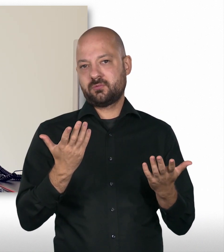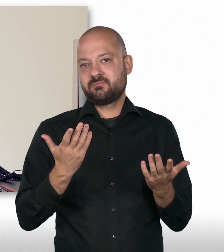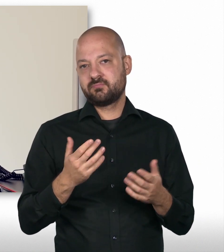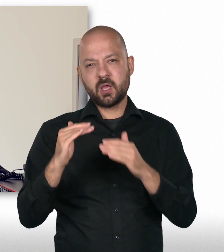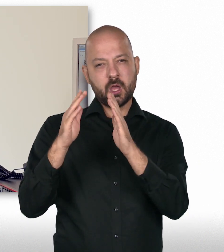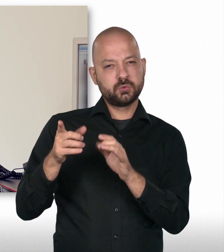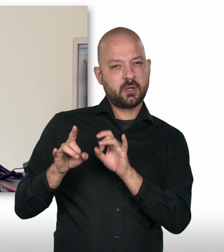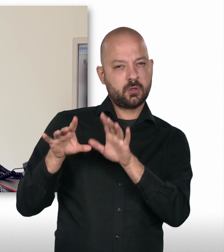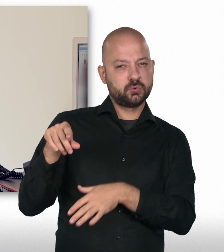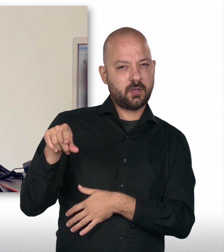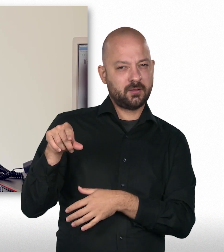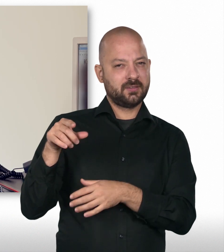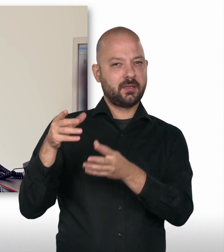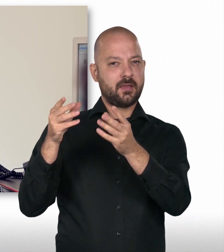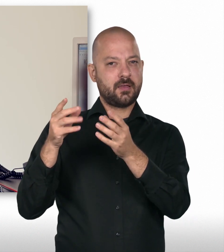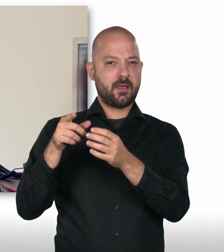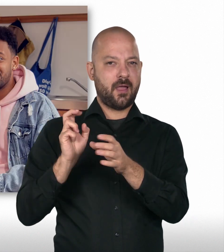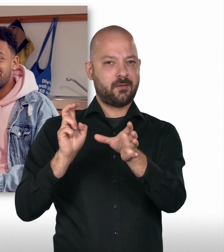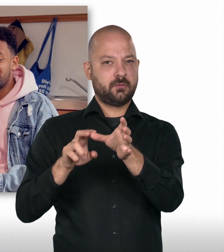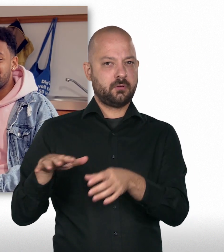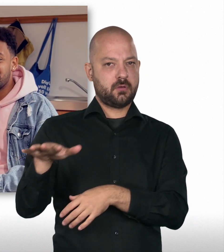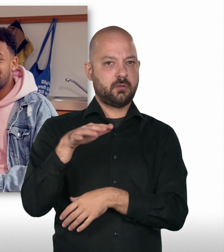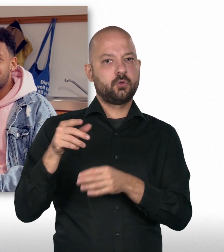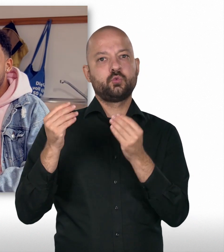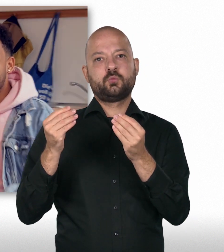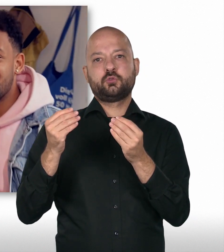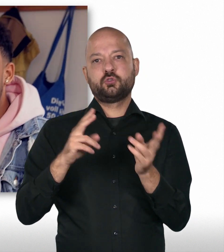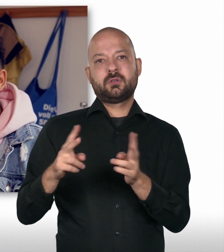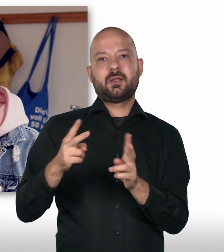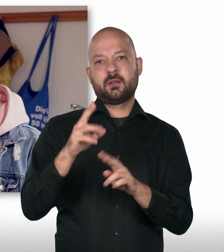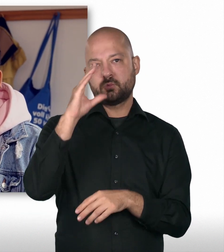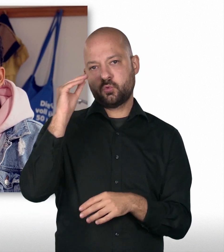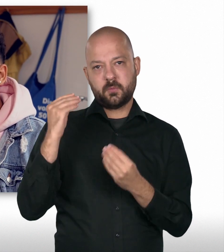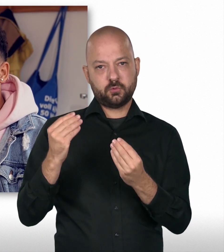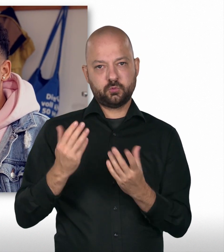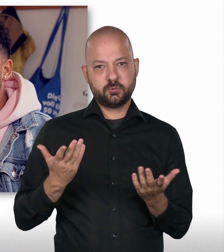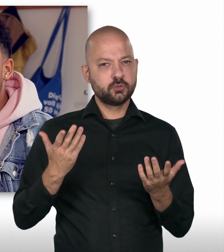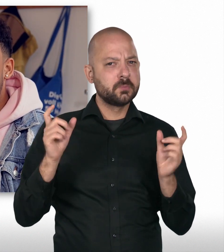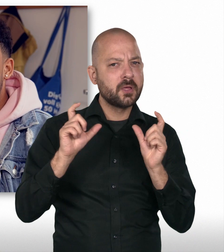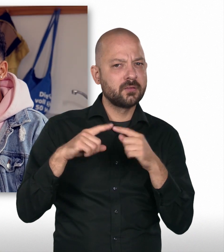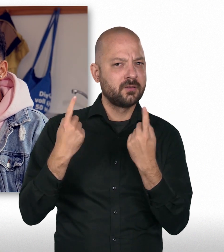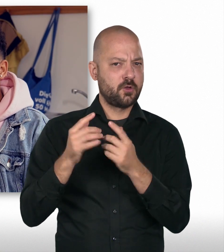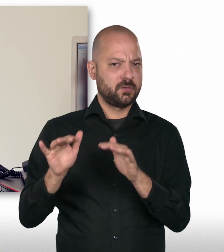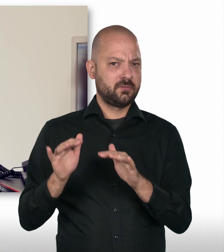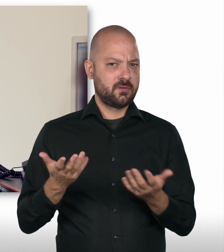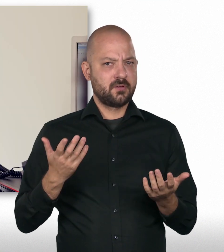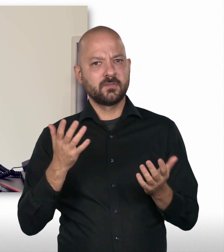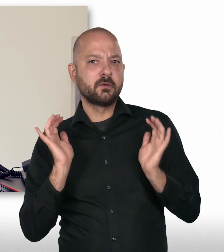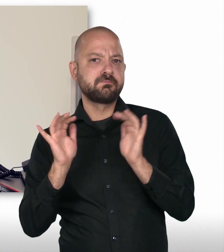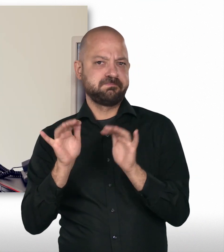bei Haus Australien, also es ist am Eingang, genau da wird normalerweise im Sommer oft der Grill angeschmissen. Und da gibt es dann auch